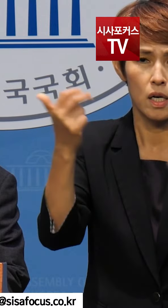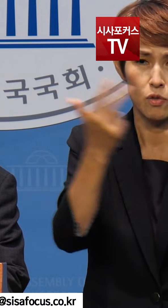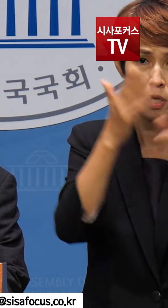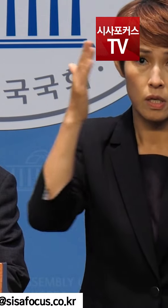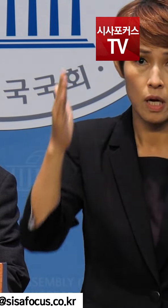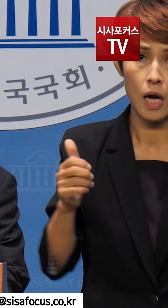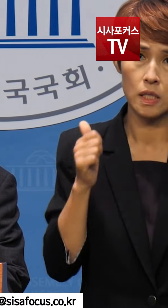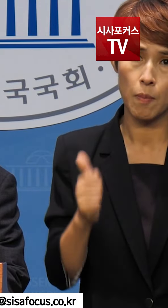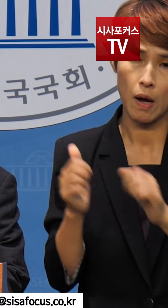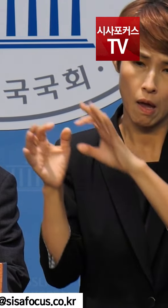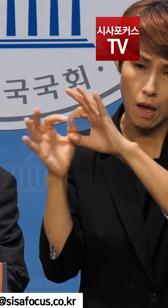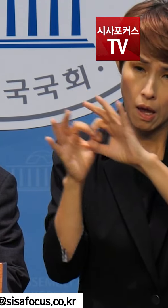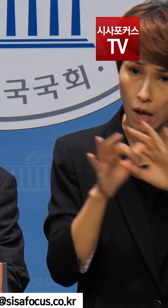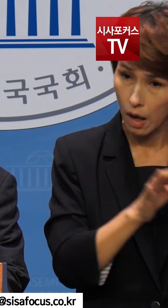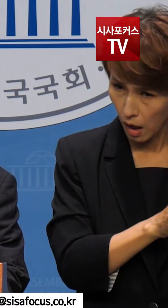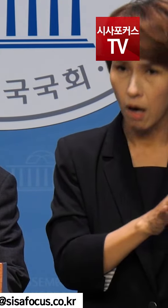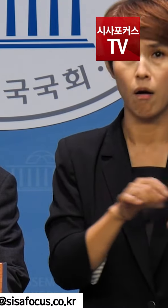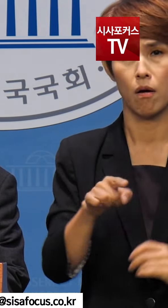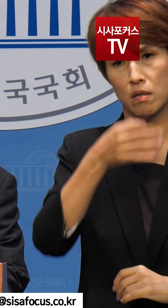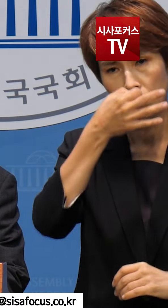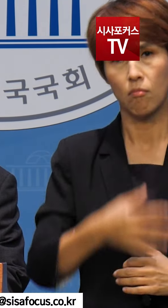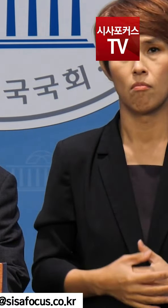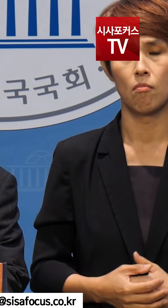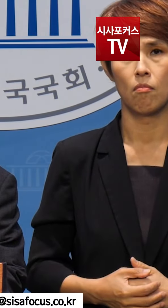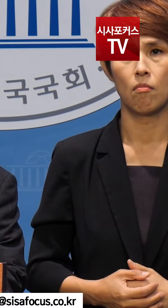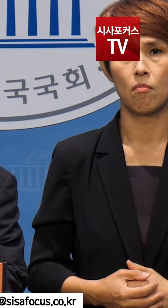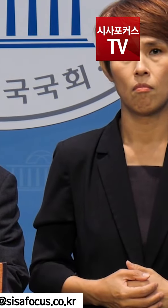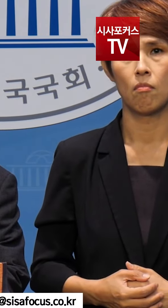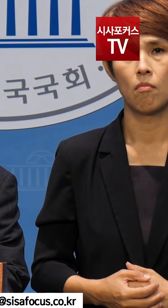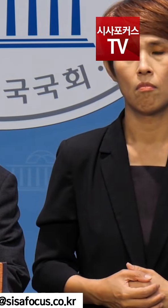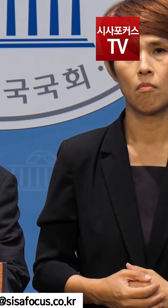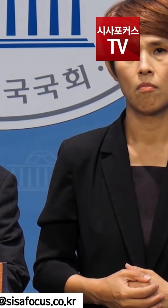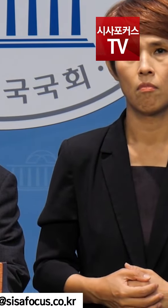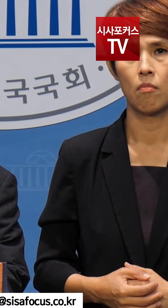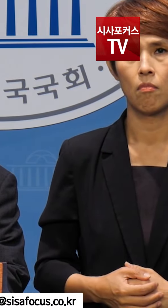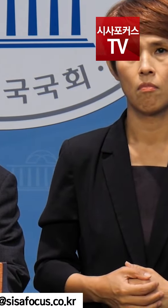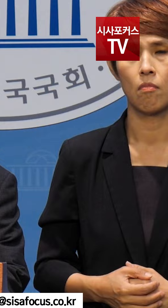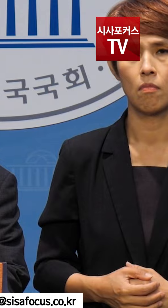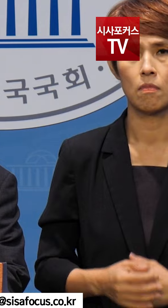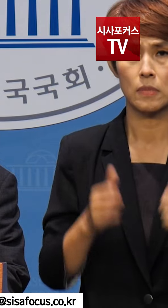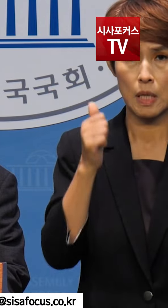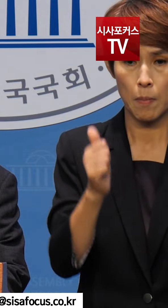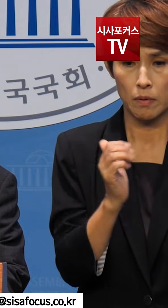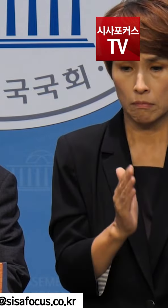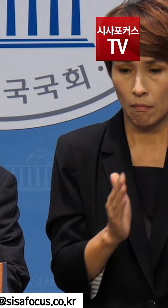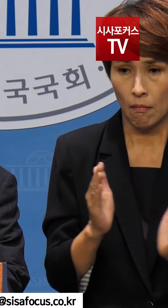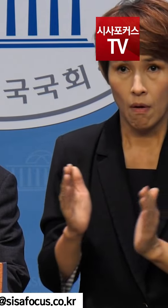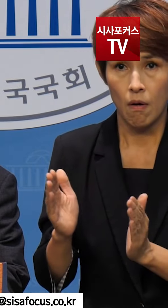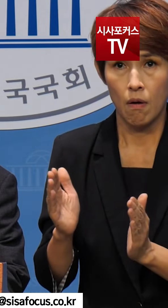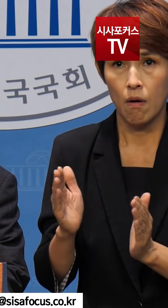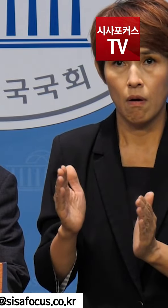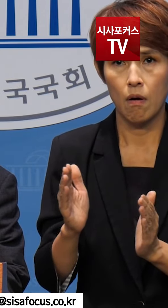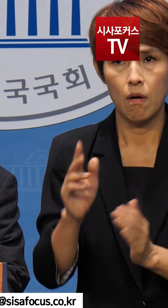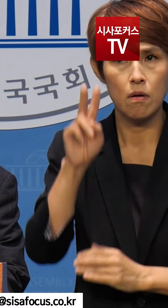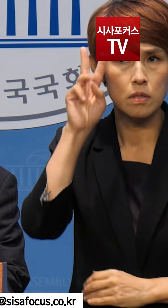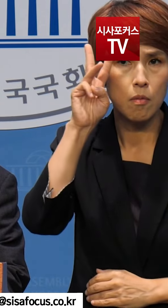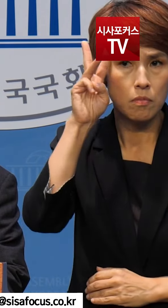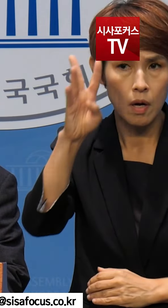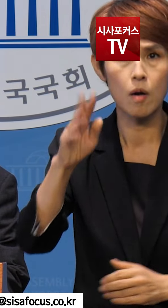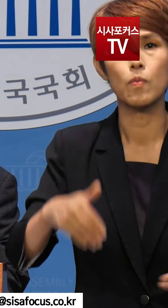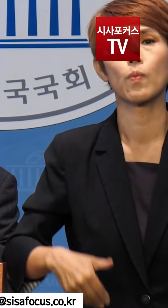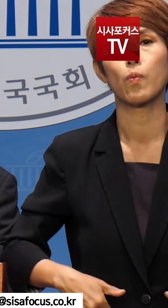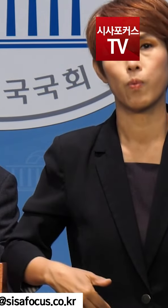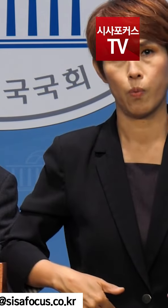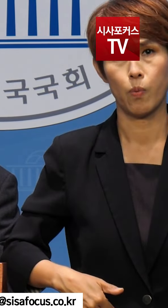재판을 받아야 합니다. 아무리 적게 잡아도 재판 준비에 최소 3, 4일이